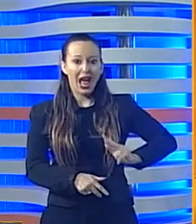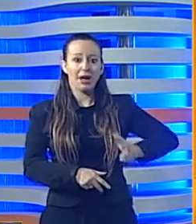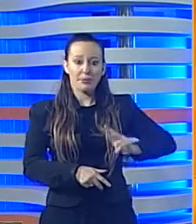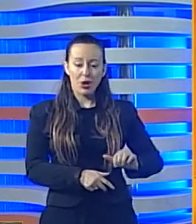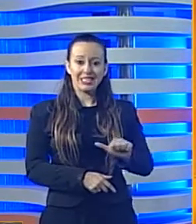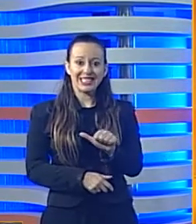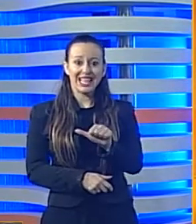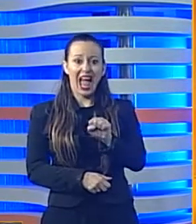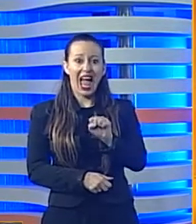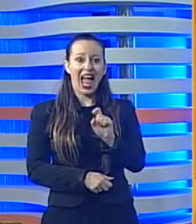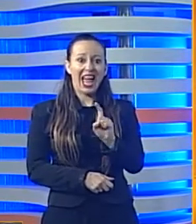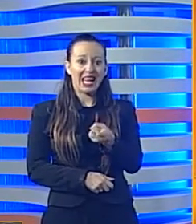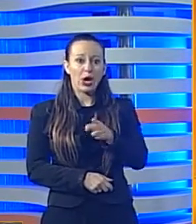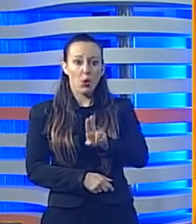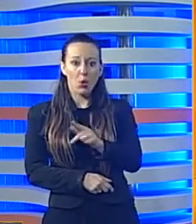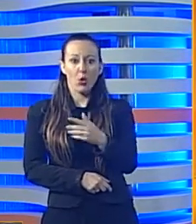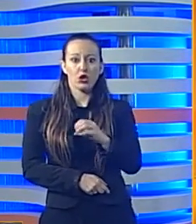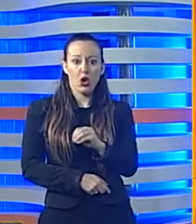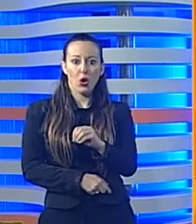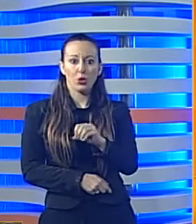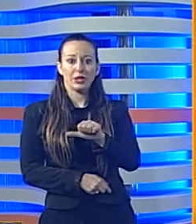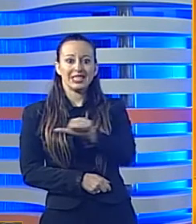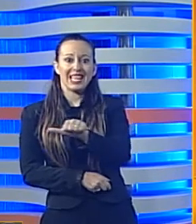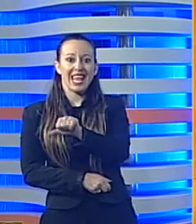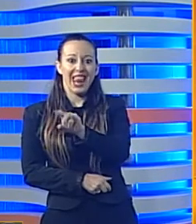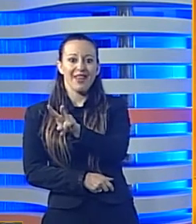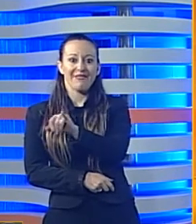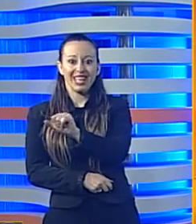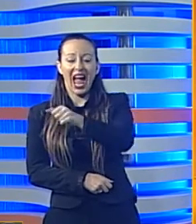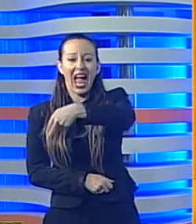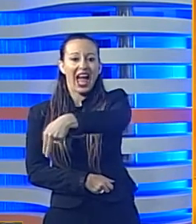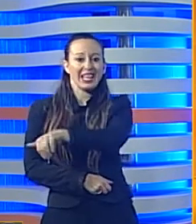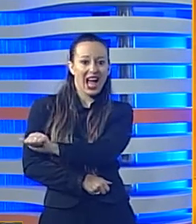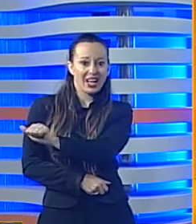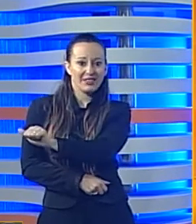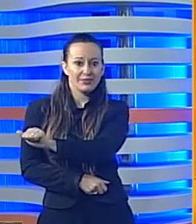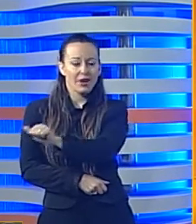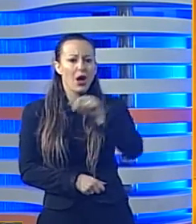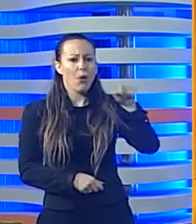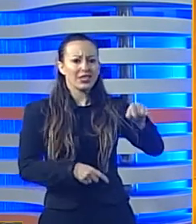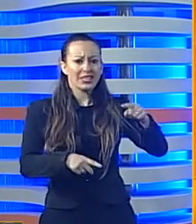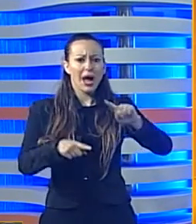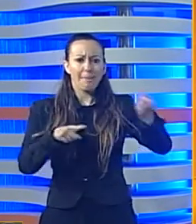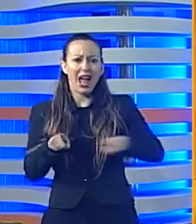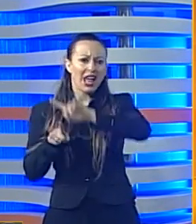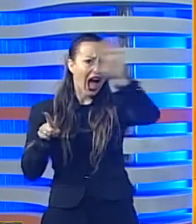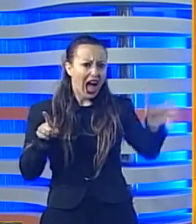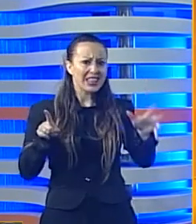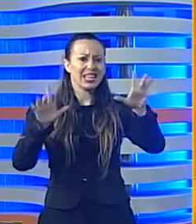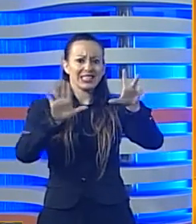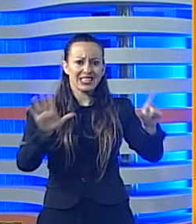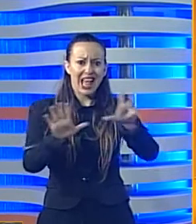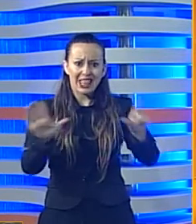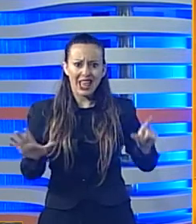prevenzione del Tribunale di Palermo, Silvana Saguto, e per altri 17 imputati